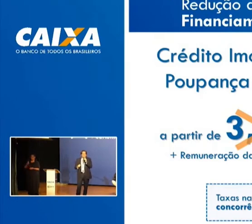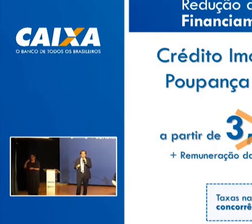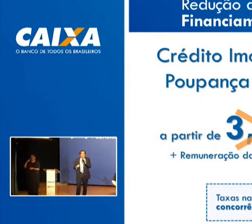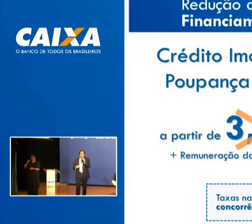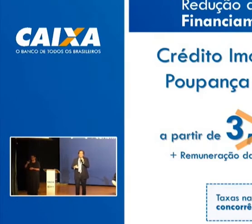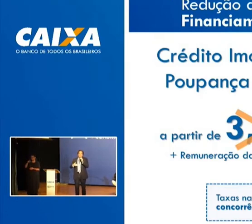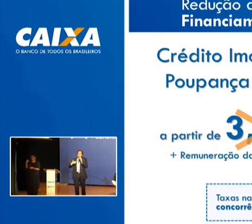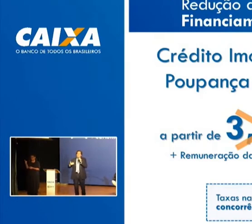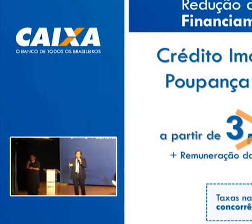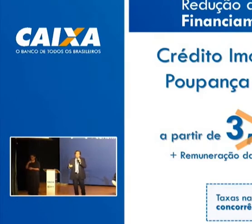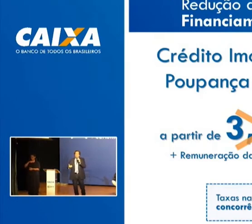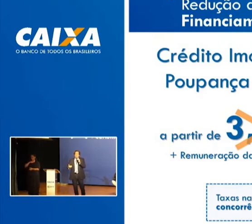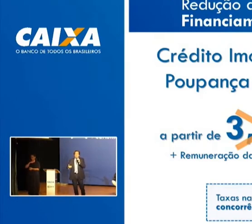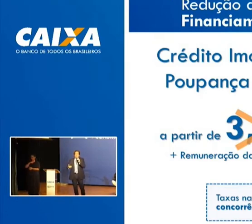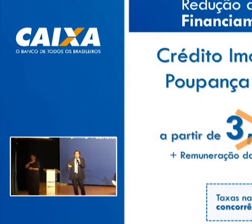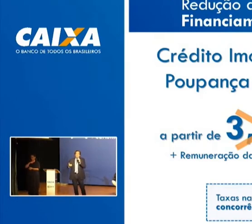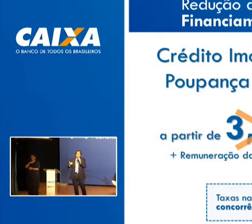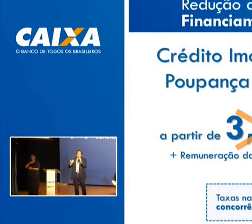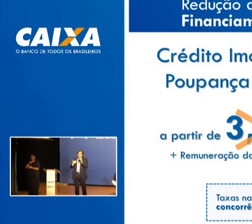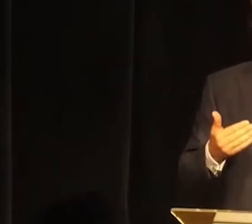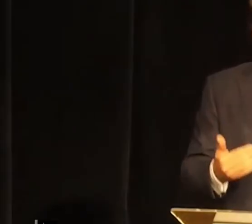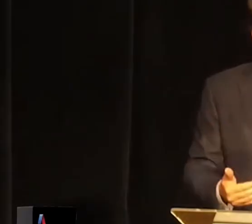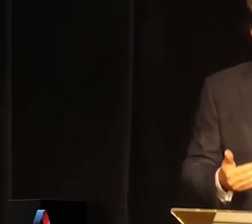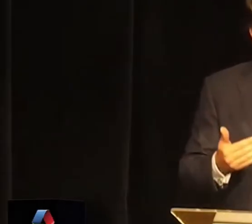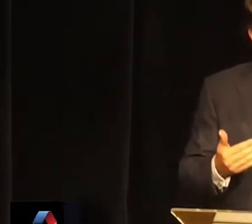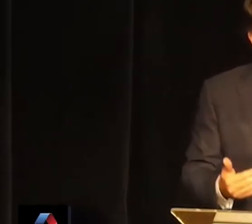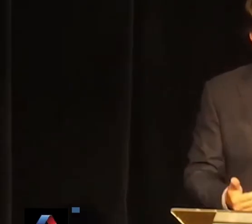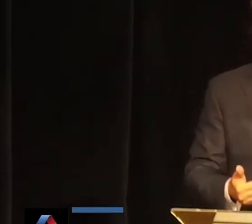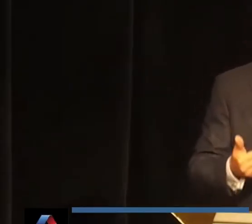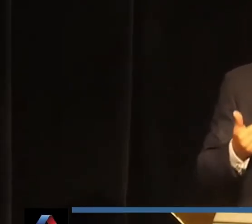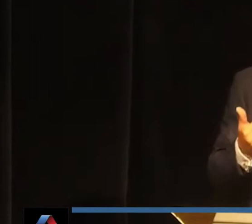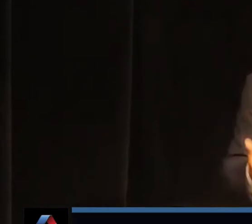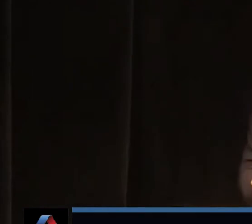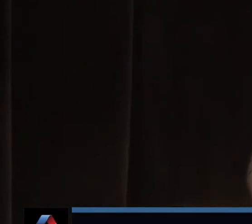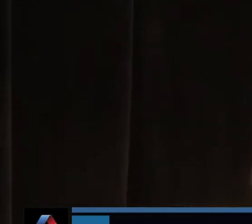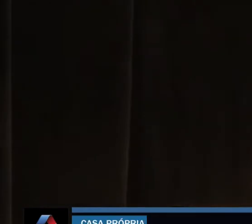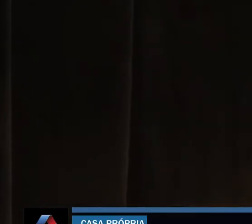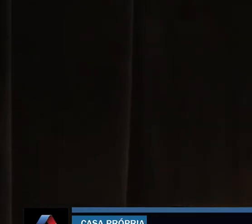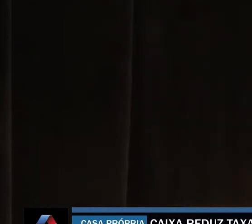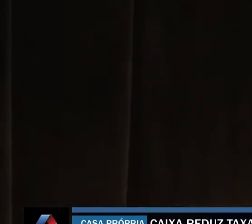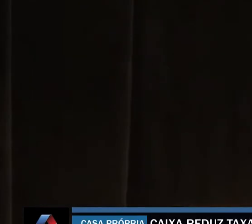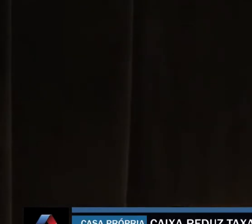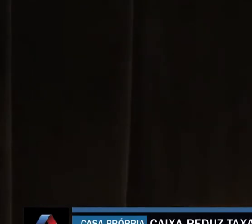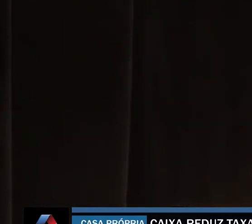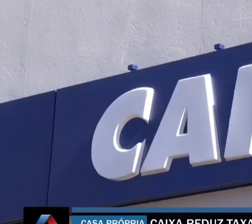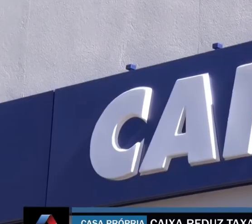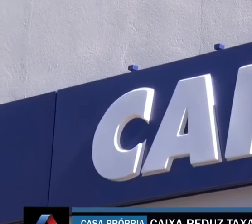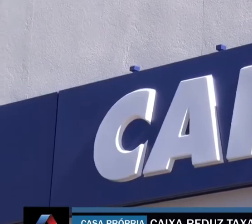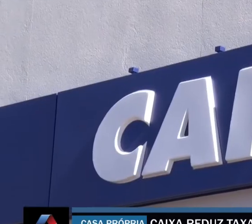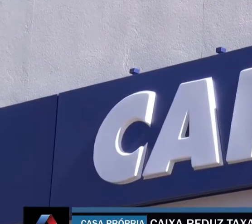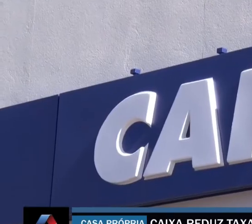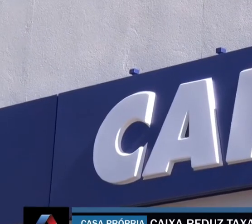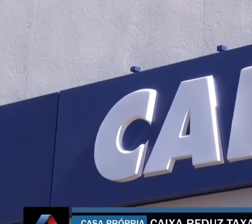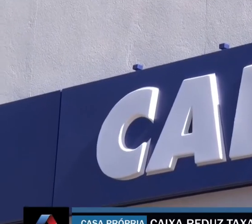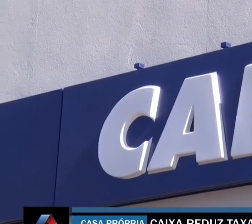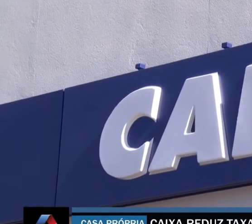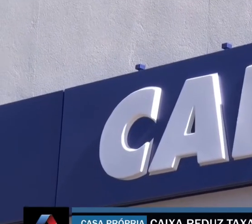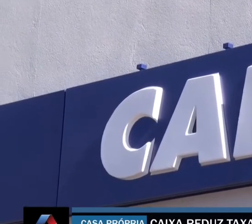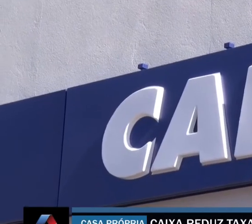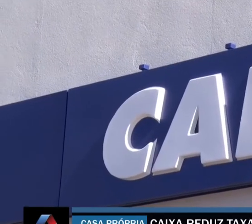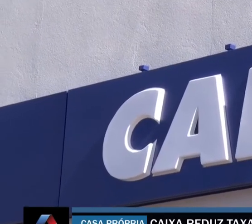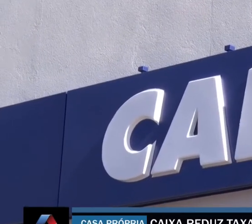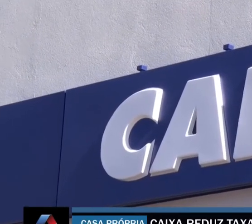3,35% mais em cargos. De acordo com o presidente, a redução só foi possível porque a Caixa